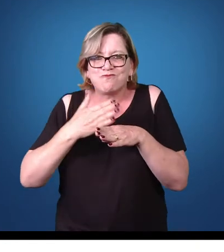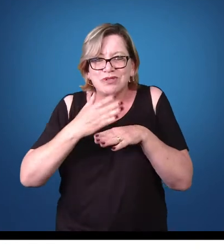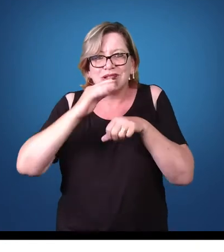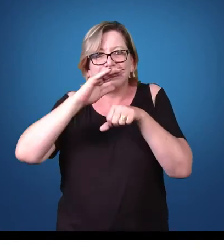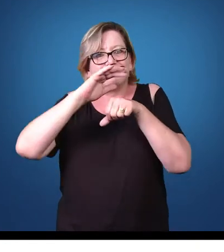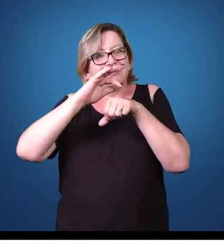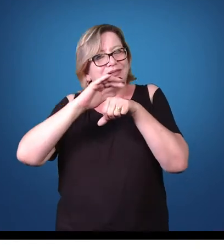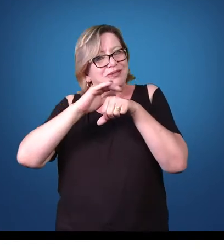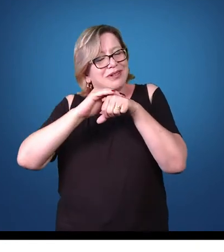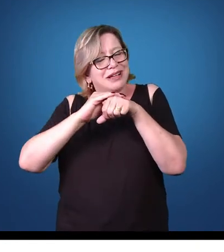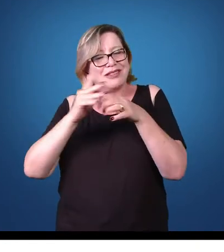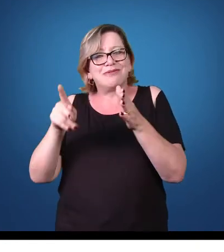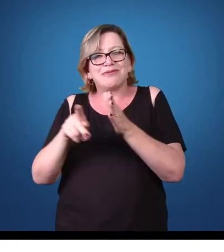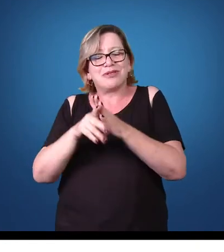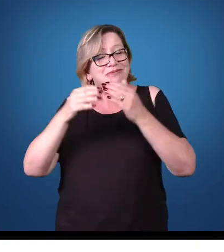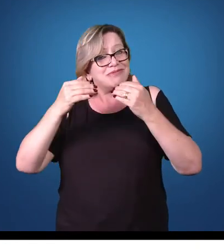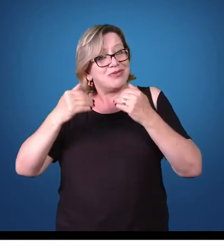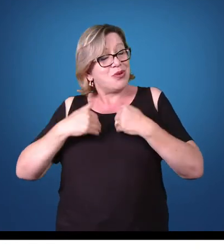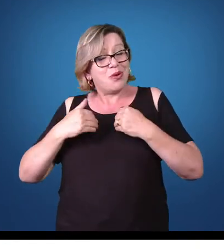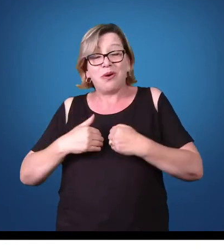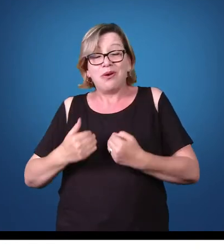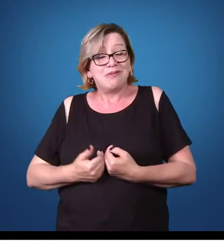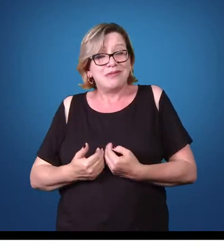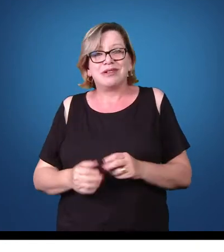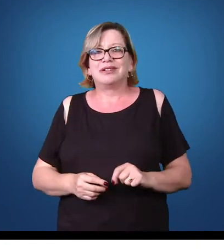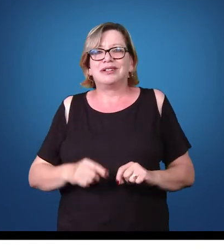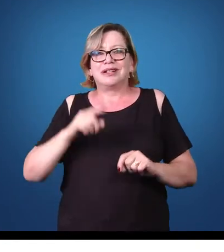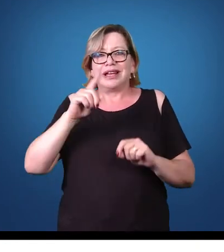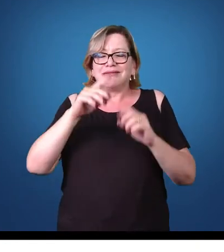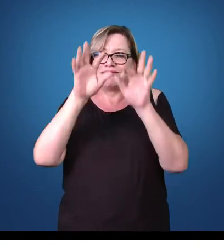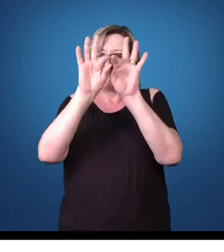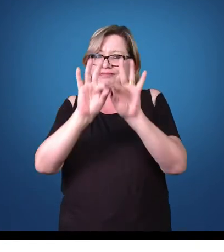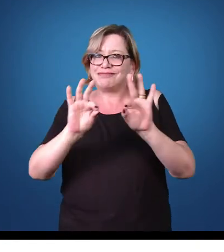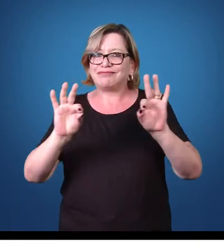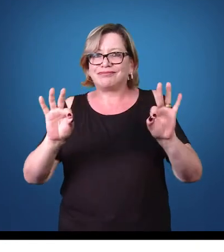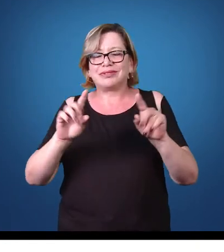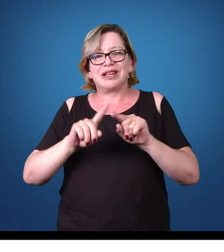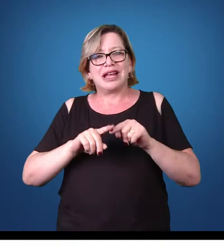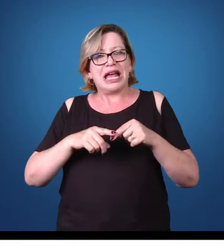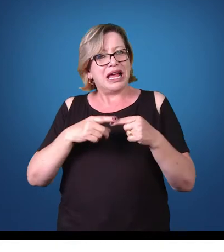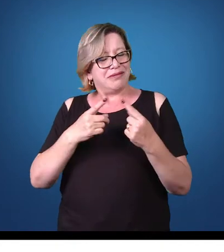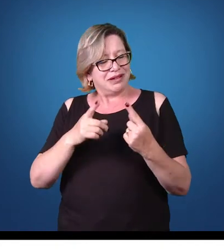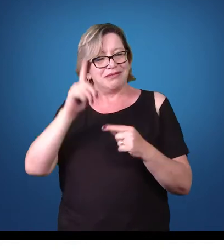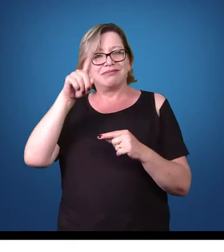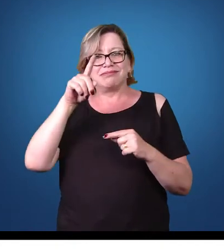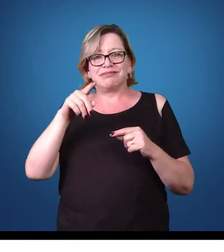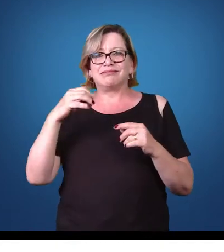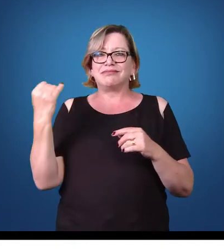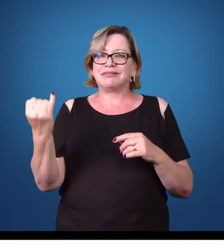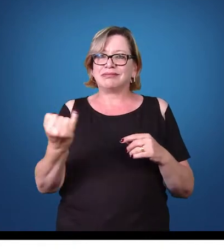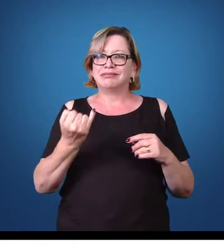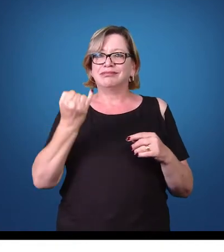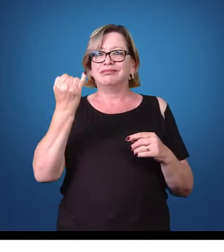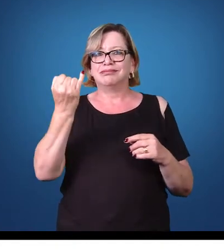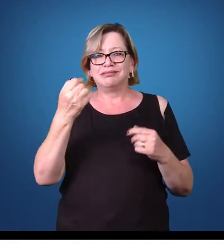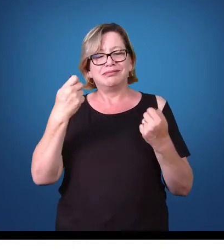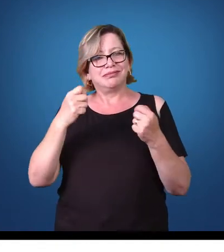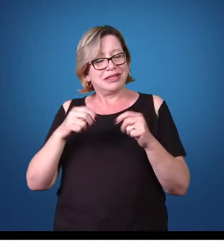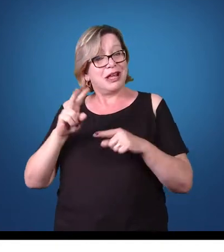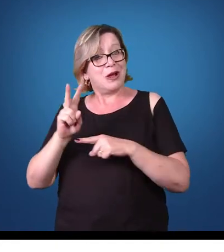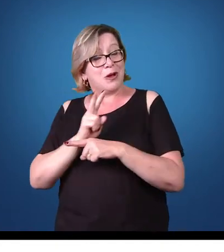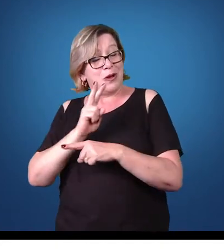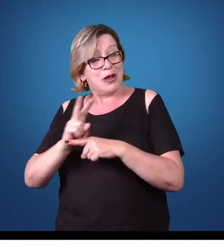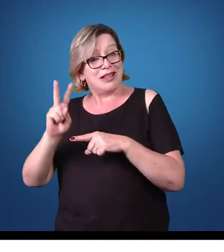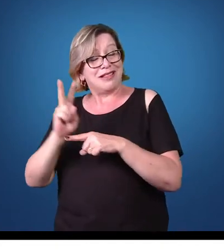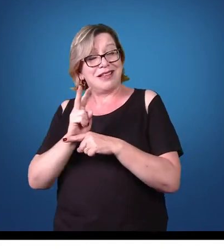etiológico dentro do corpo do hospedeiro. Isso é uma definição bem simples, mas é uma definição que deve ser vista com cuidado